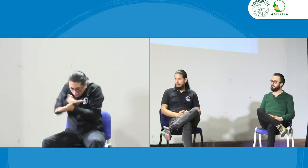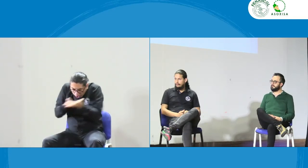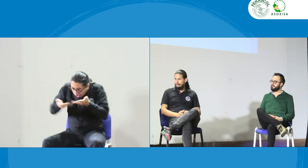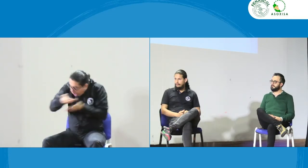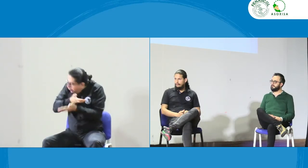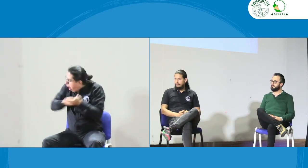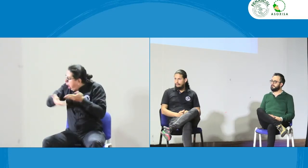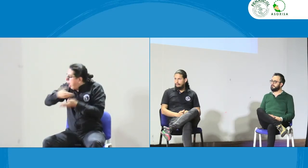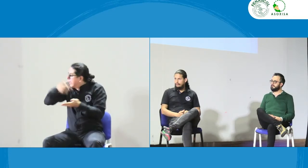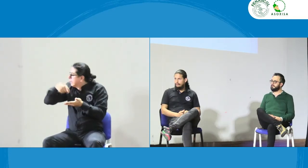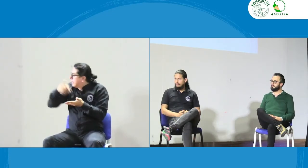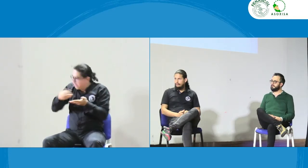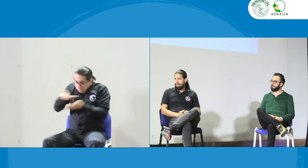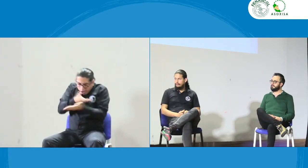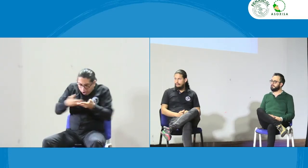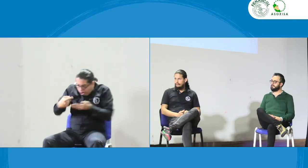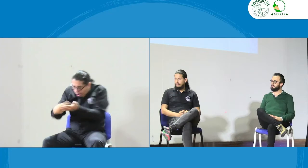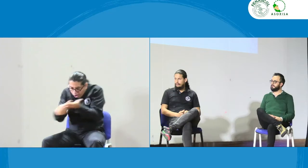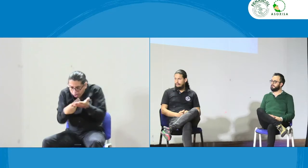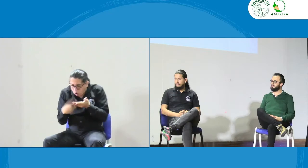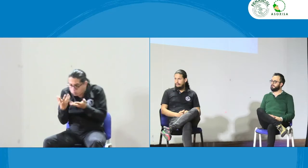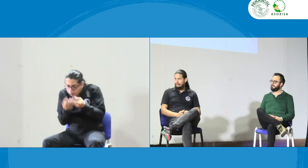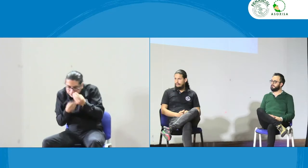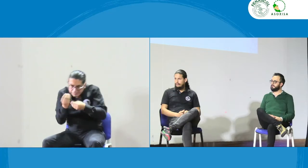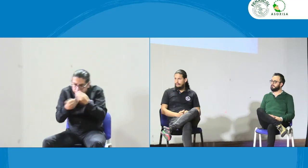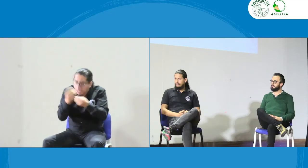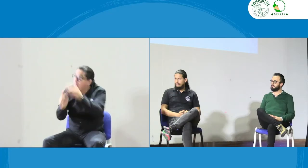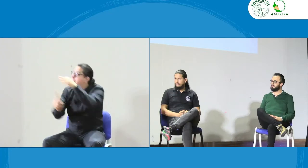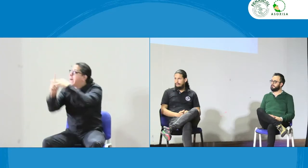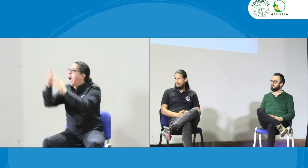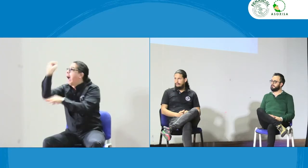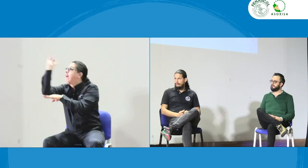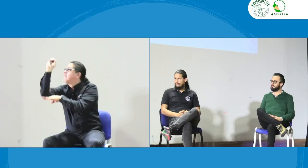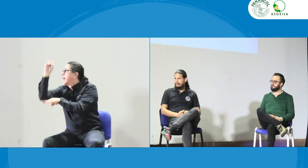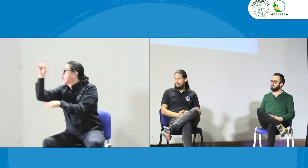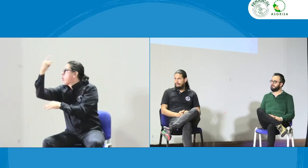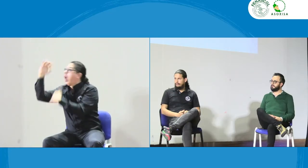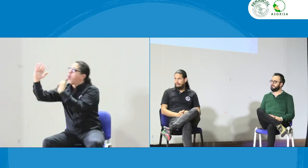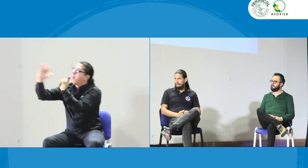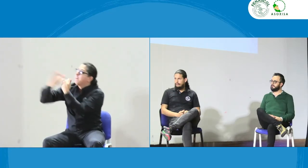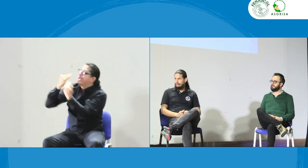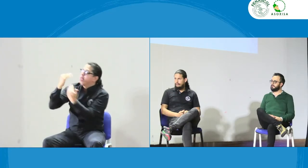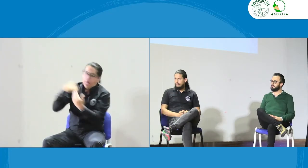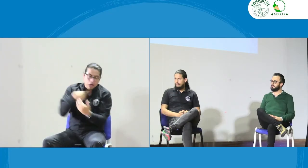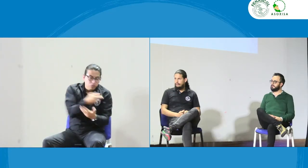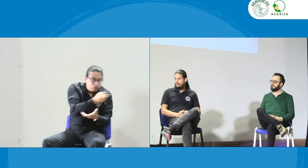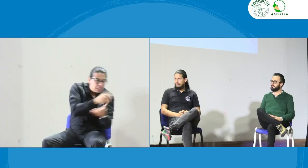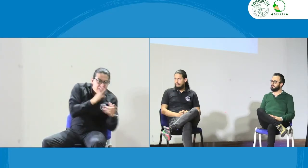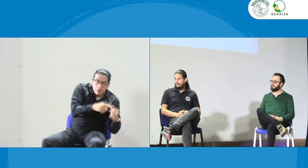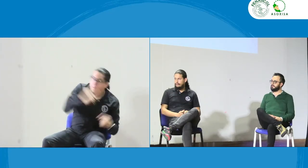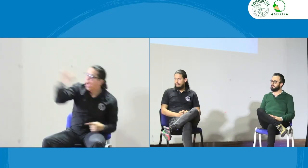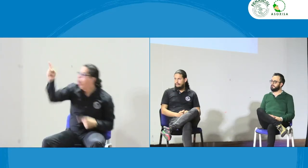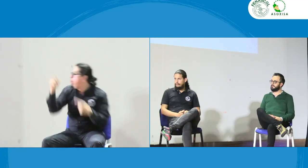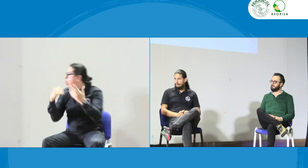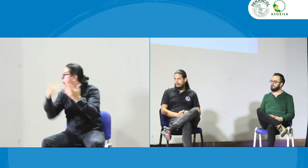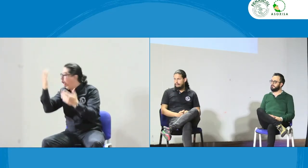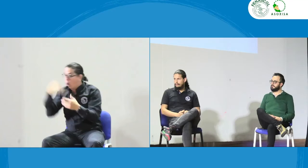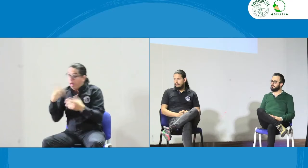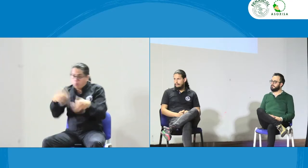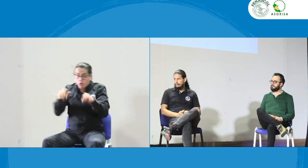de trabajar de hablar del tema de interpretación y es importante hacerlo porque si por ejemplo si nos invitan a un